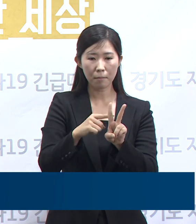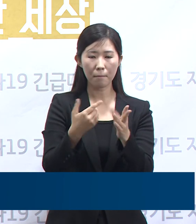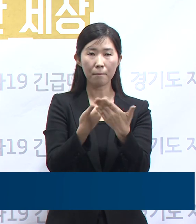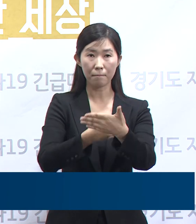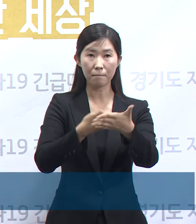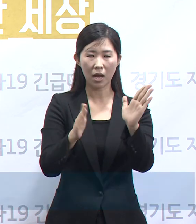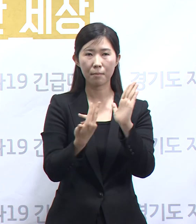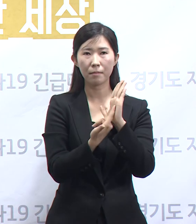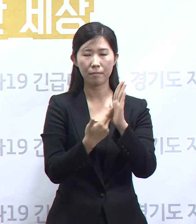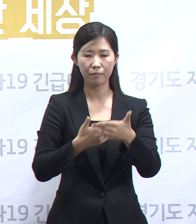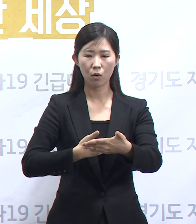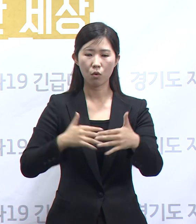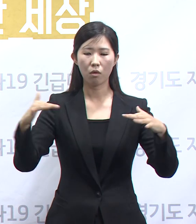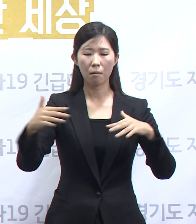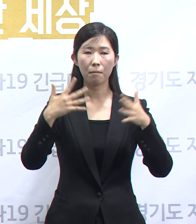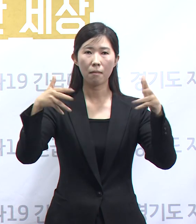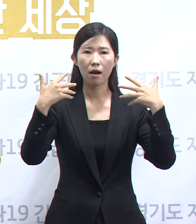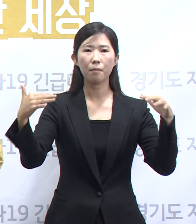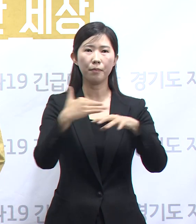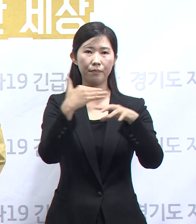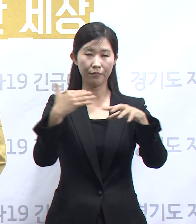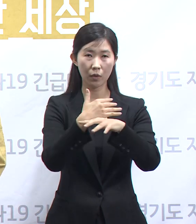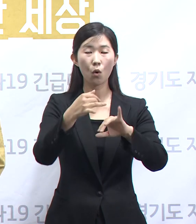꾸준히 준수하여 주시기를 당부드립니다. 감사합니다. 감사합니다.